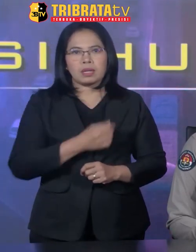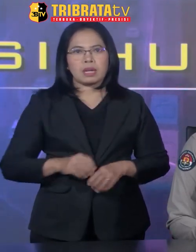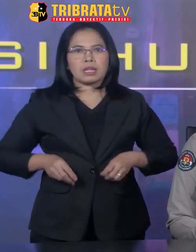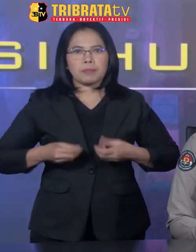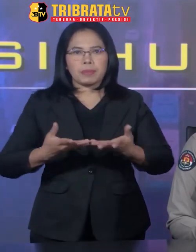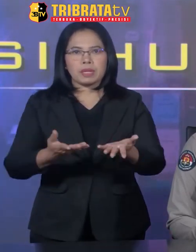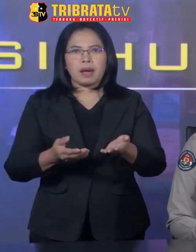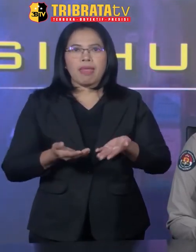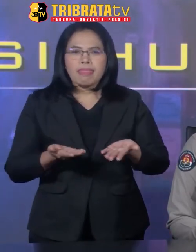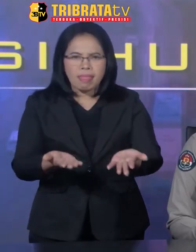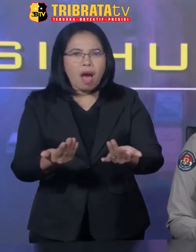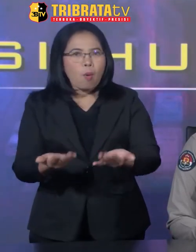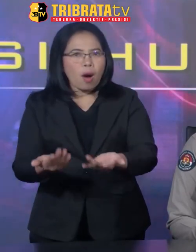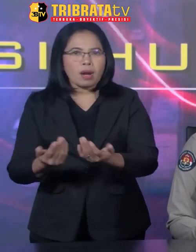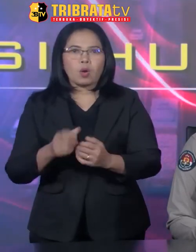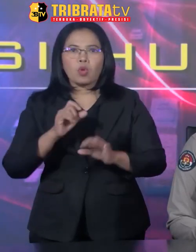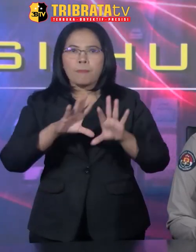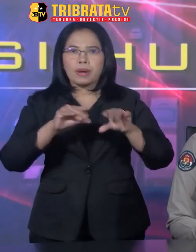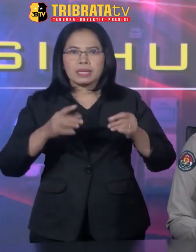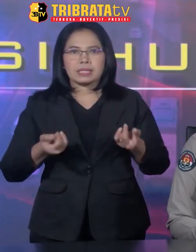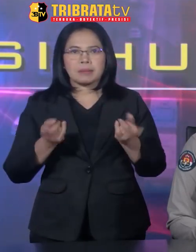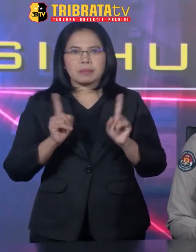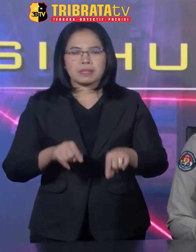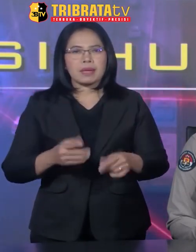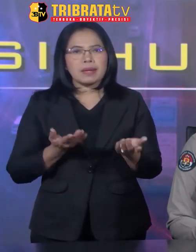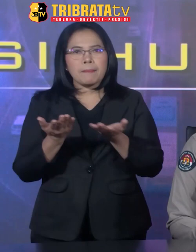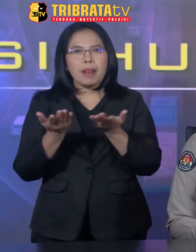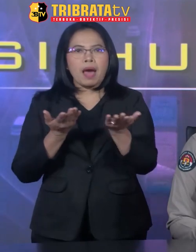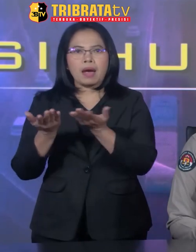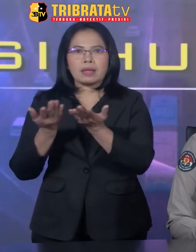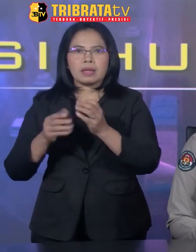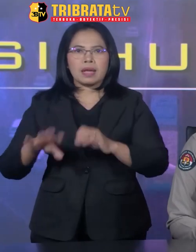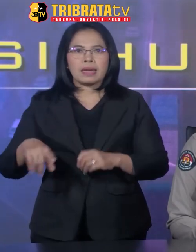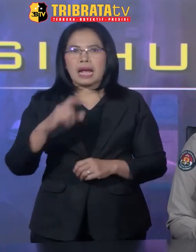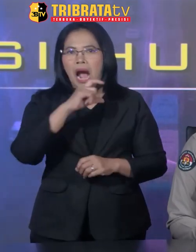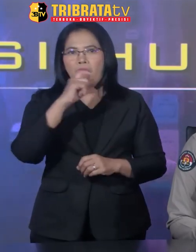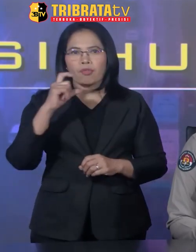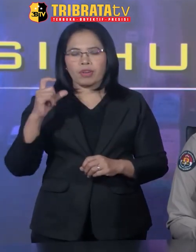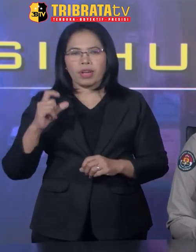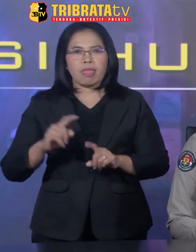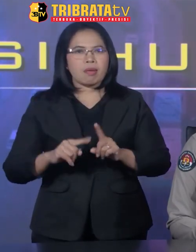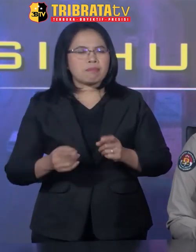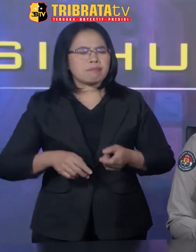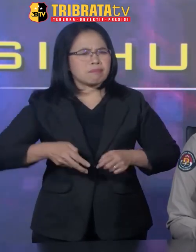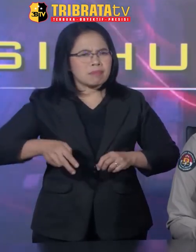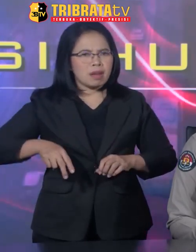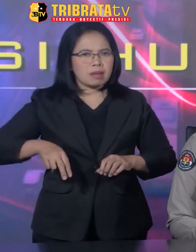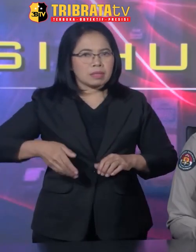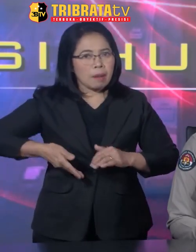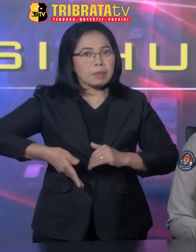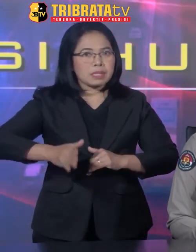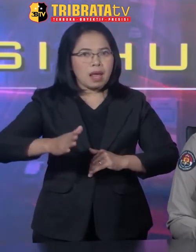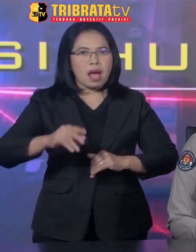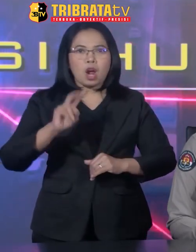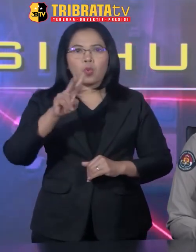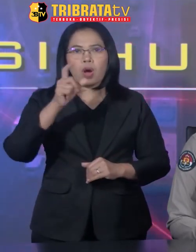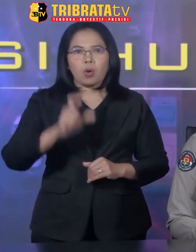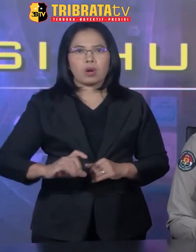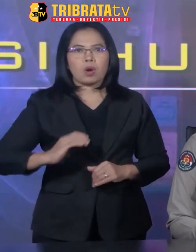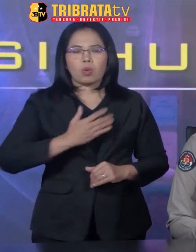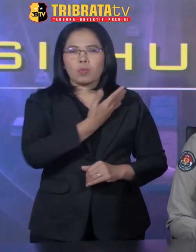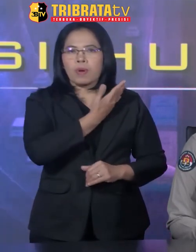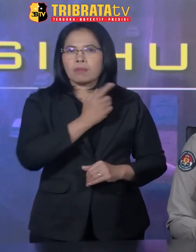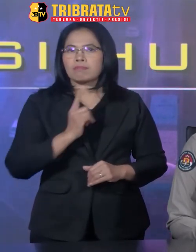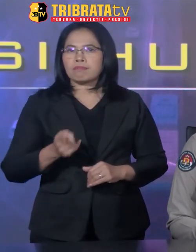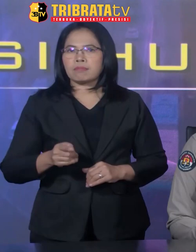diberikan tawaran untuk bekerja menjadi pelayan di kafe. Namun dalam perjalanannya, dua orang korban